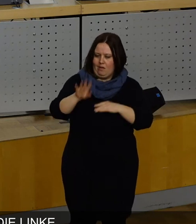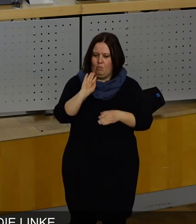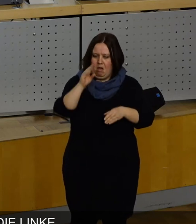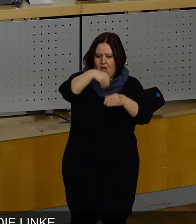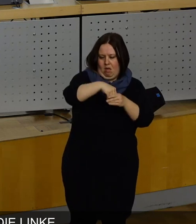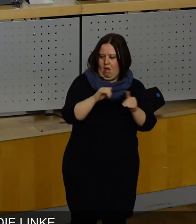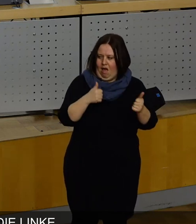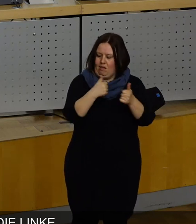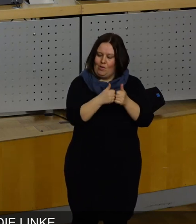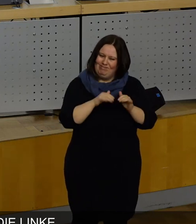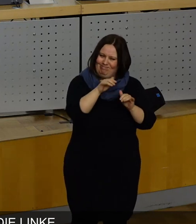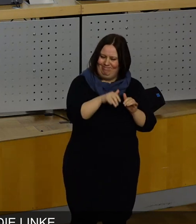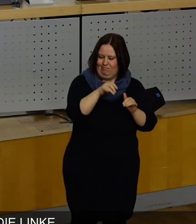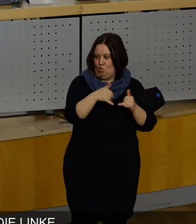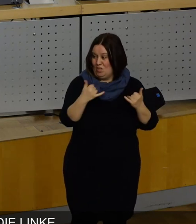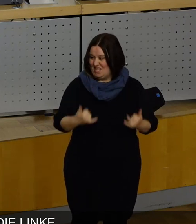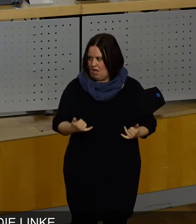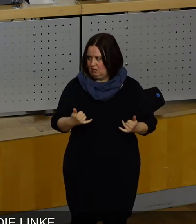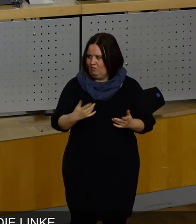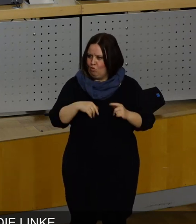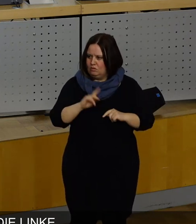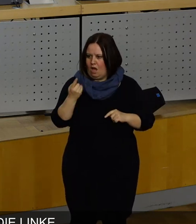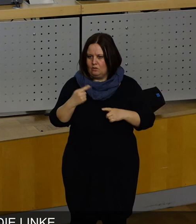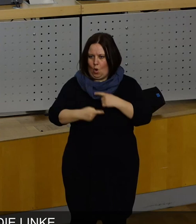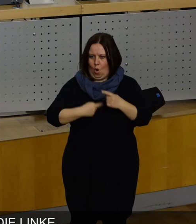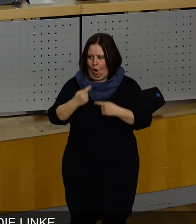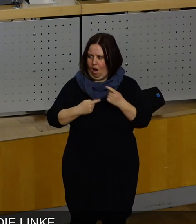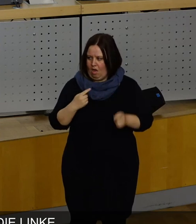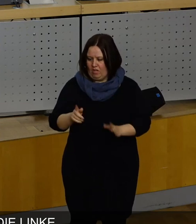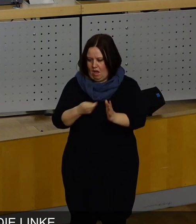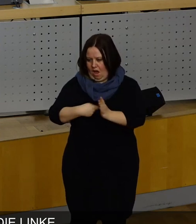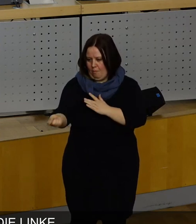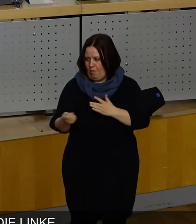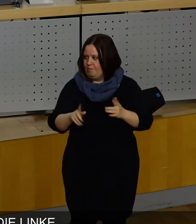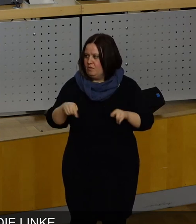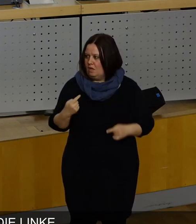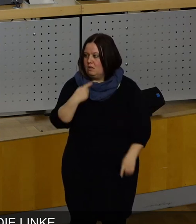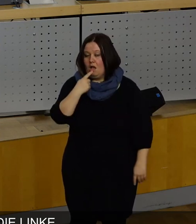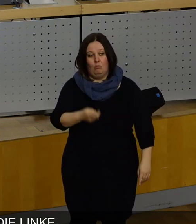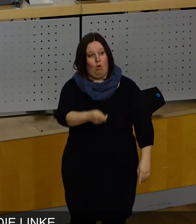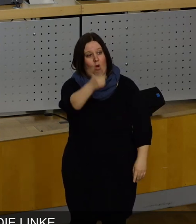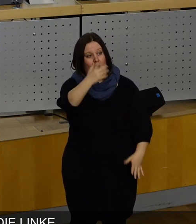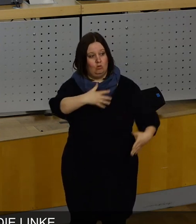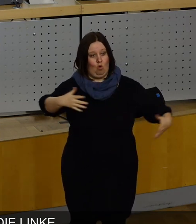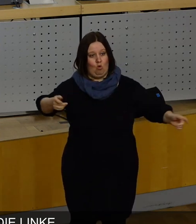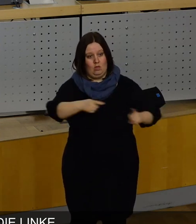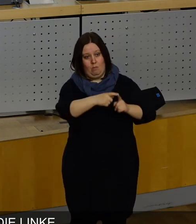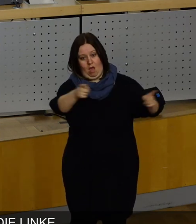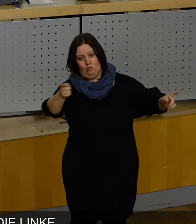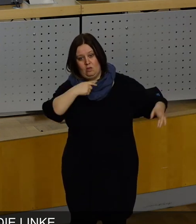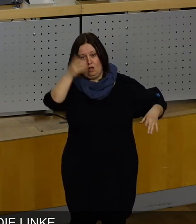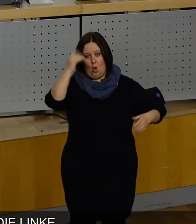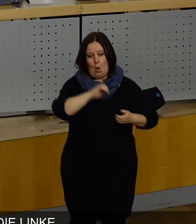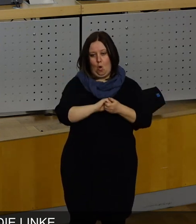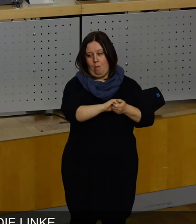angedient. Und jetzt, wo Sie dieser Rolle enthoben sind, da zeigen Sie auf eine große Mehrheit und schreien